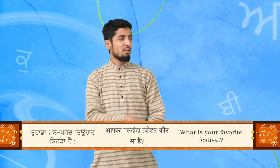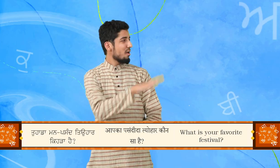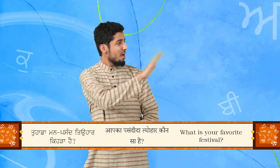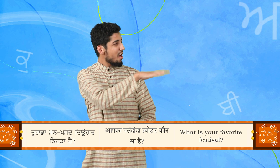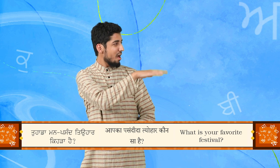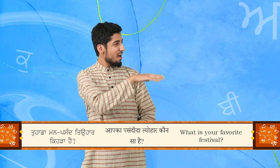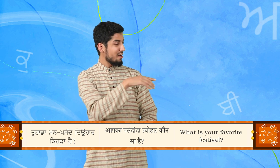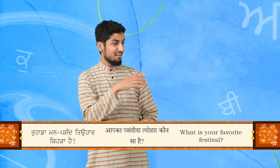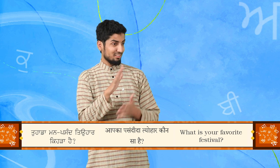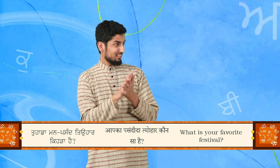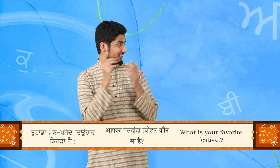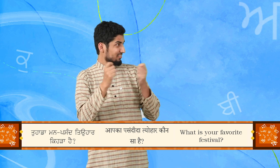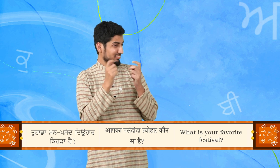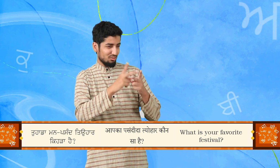तोड़ा मन पसंद युहार केडा है.